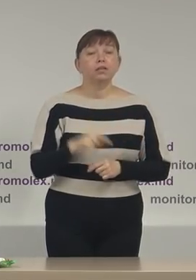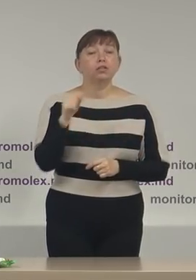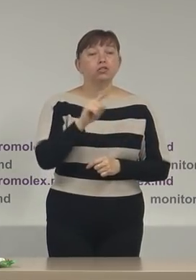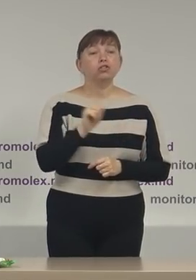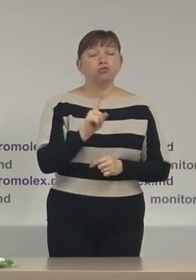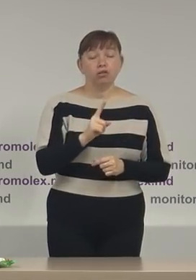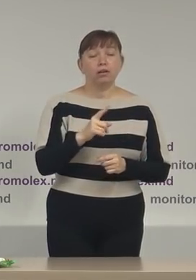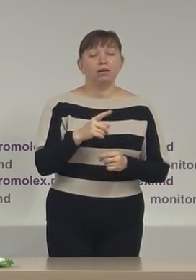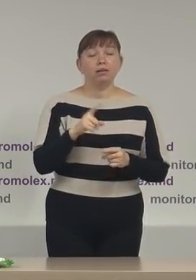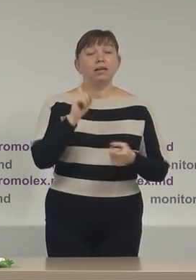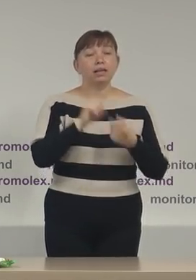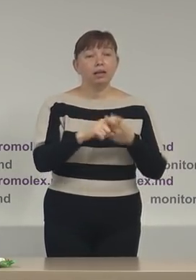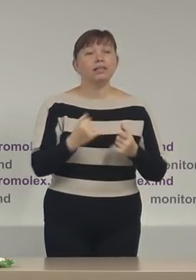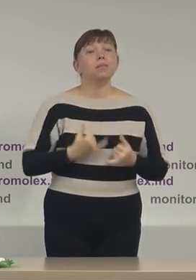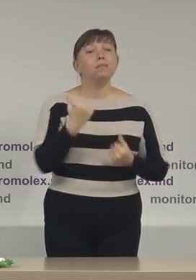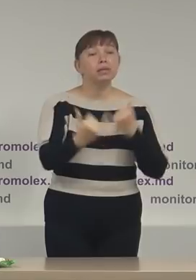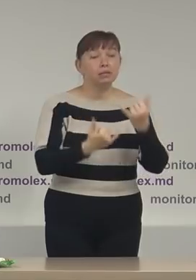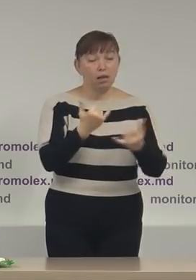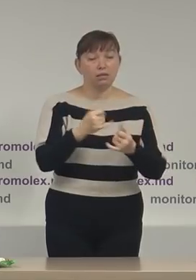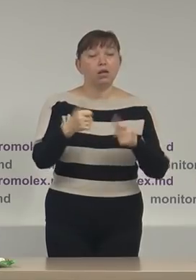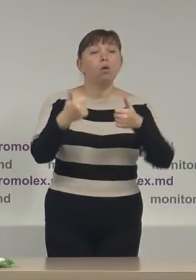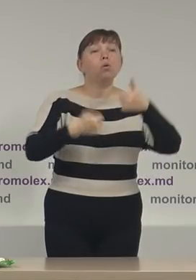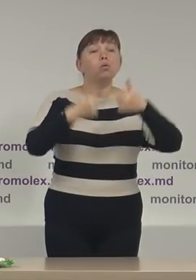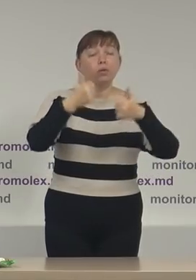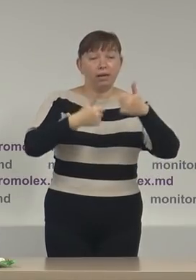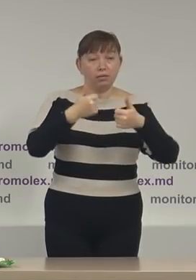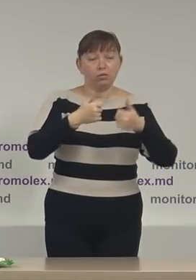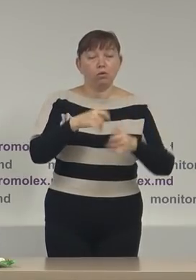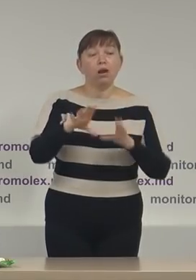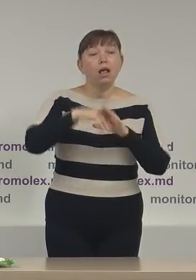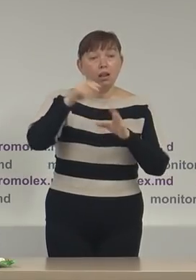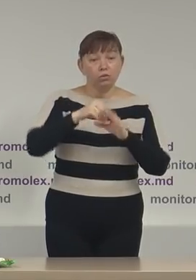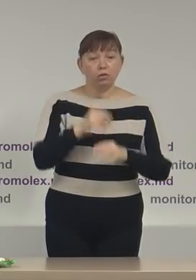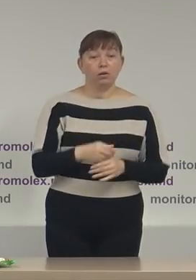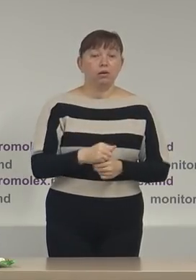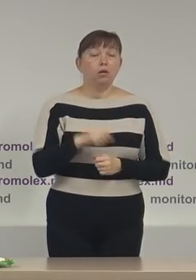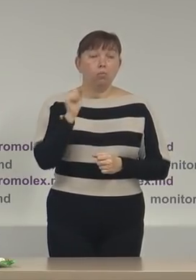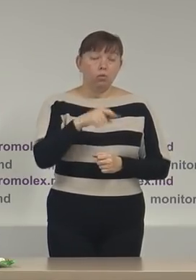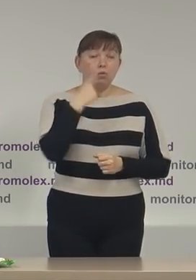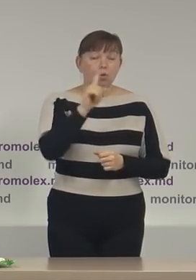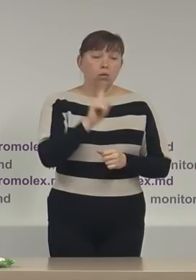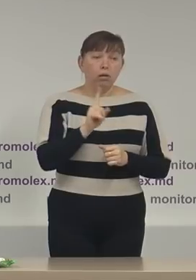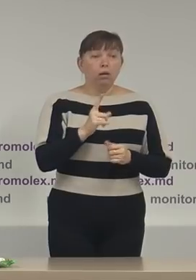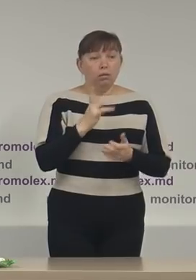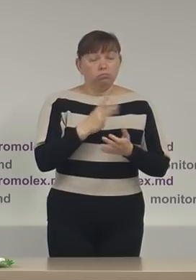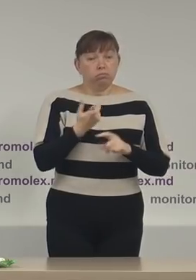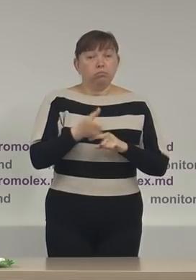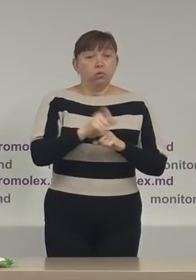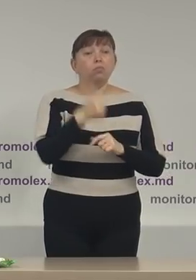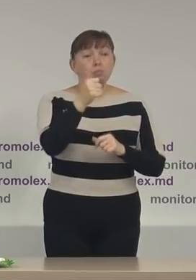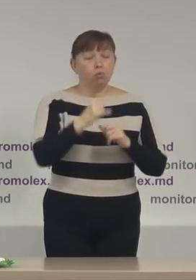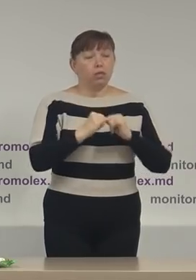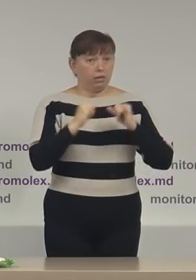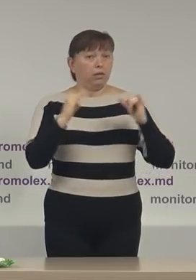concurenților electorale, putem să atestăm o dinamică destul de bună în ceea ce privește